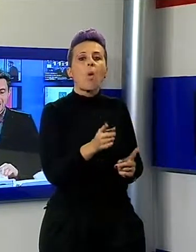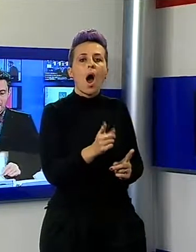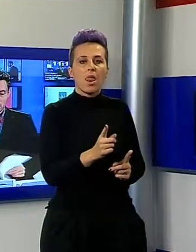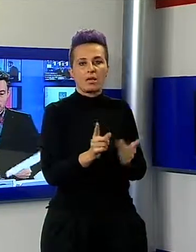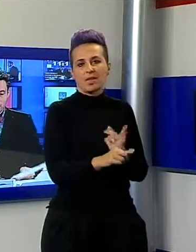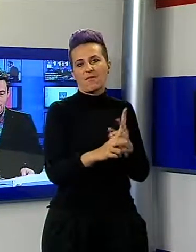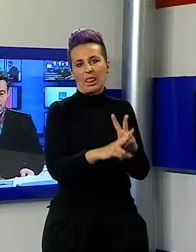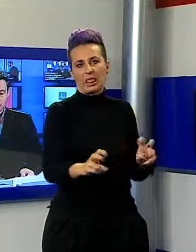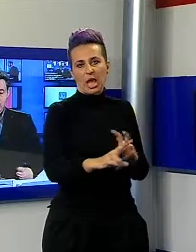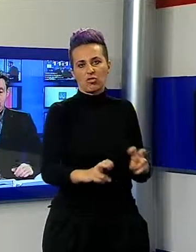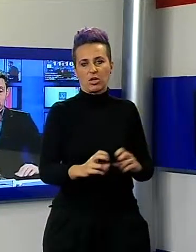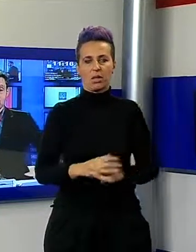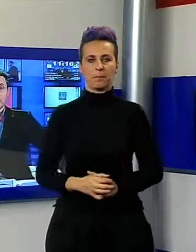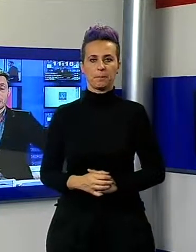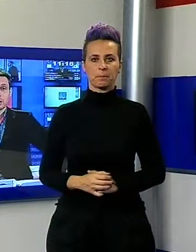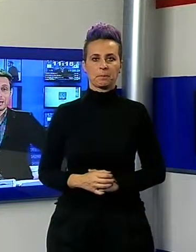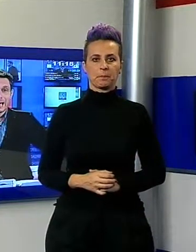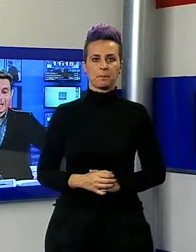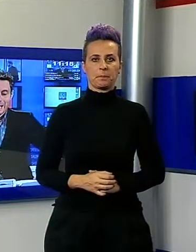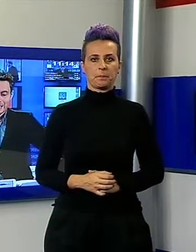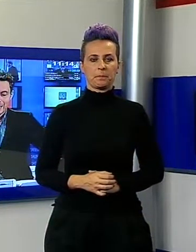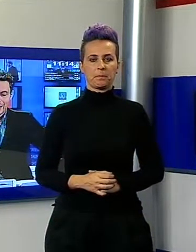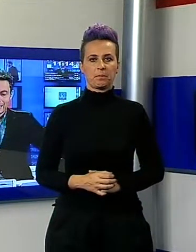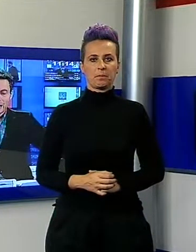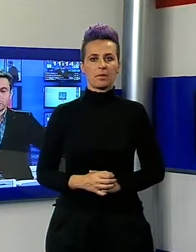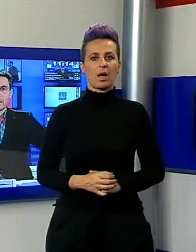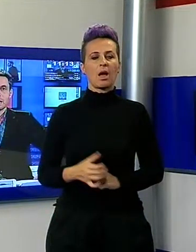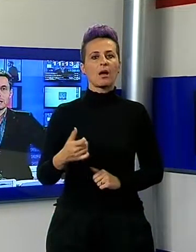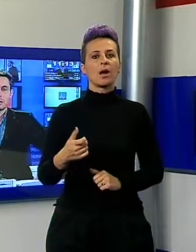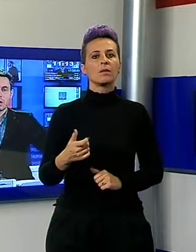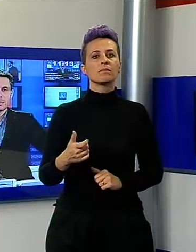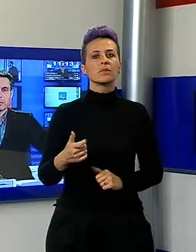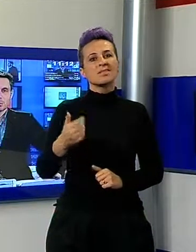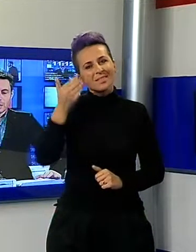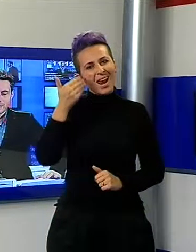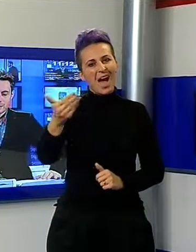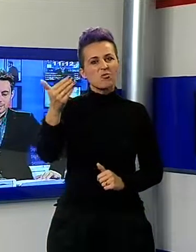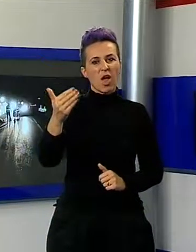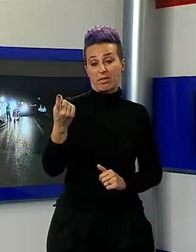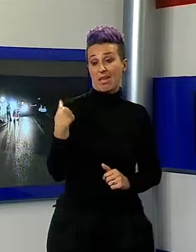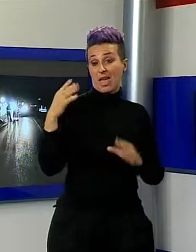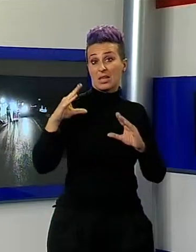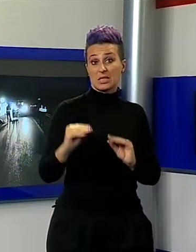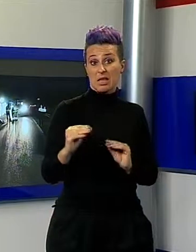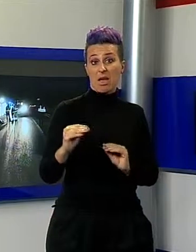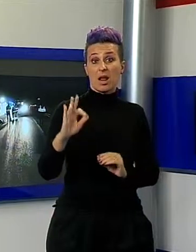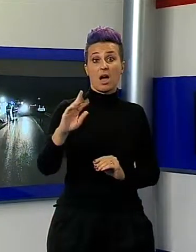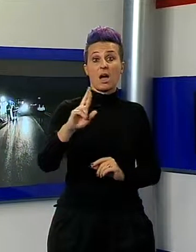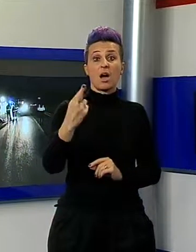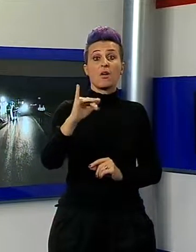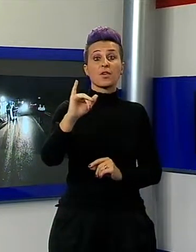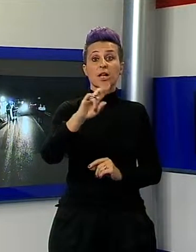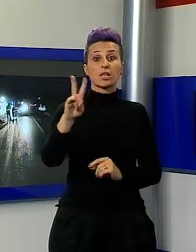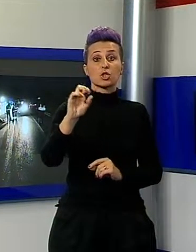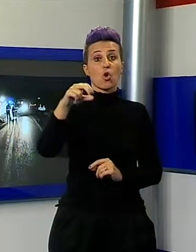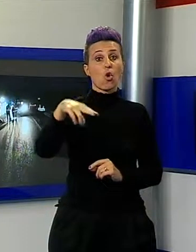alla donna. Tutte da accertare anche le cause della tragedia avvenuta ieri sera al frizzone, all'inizio